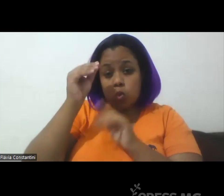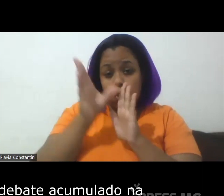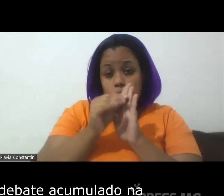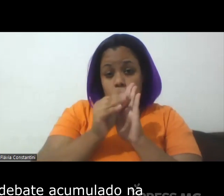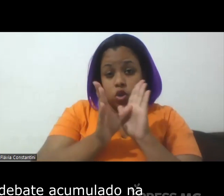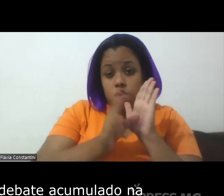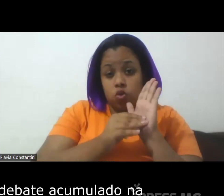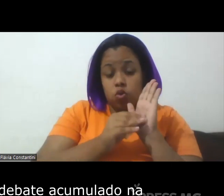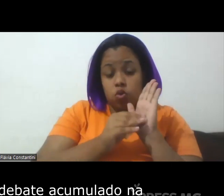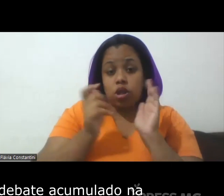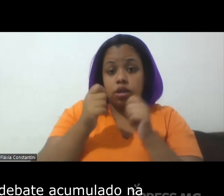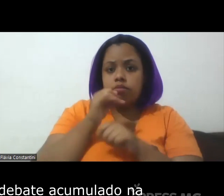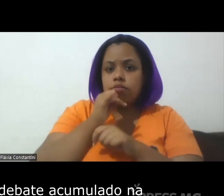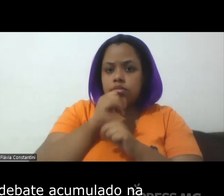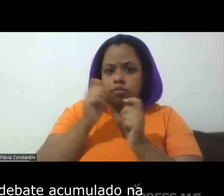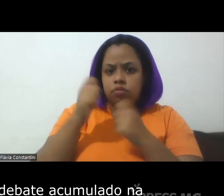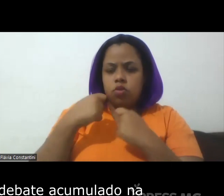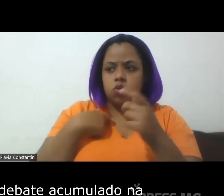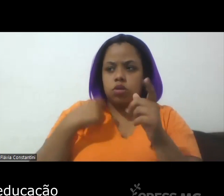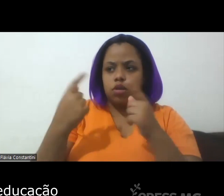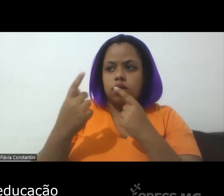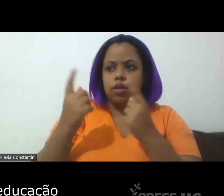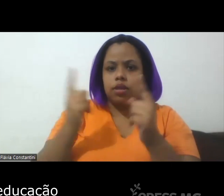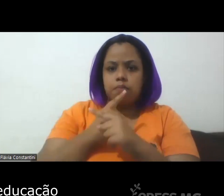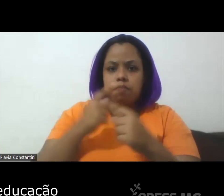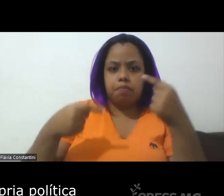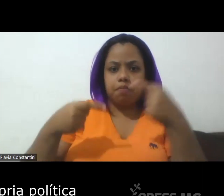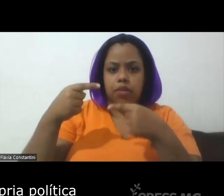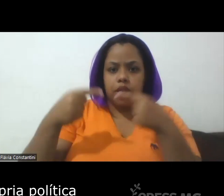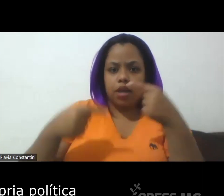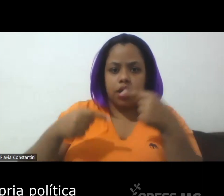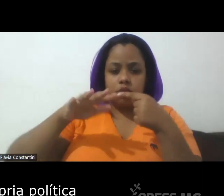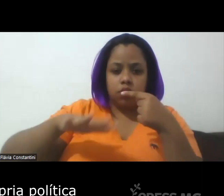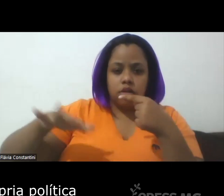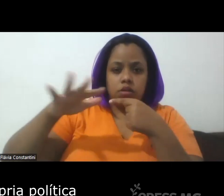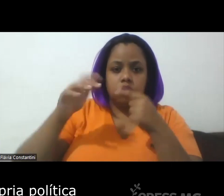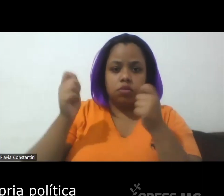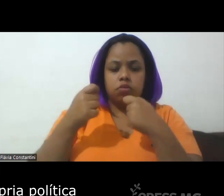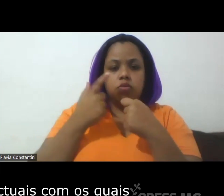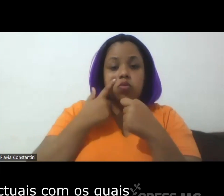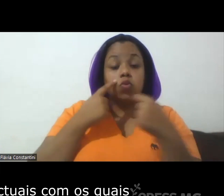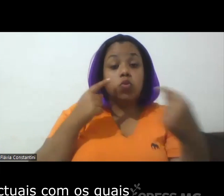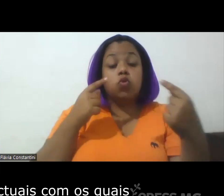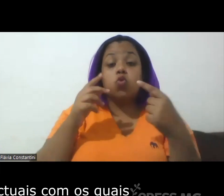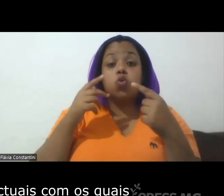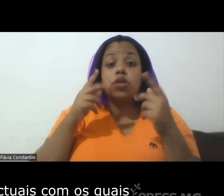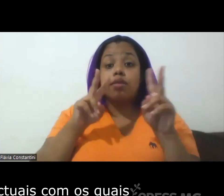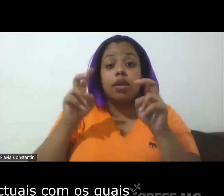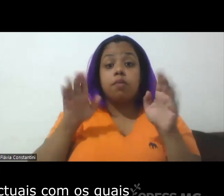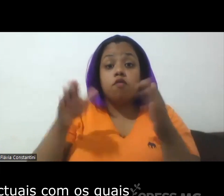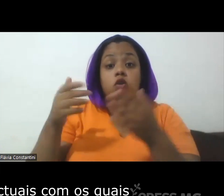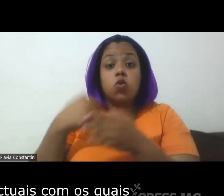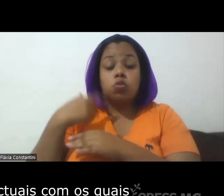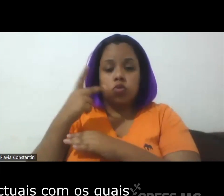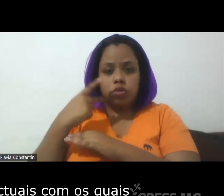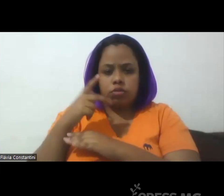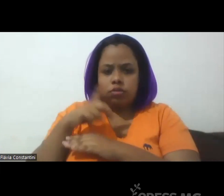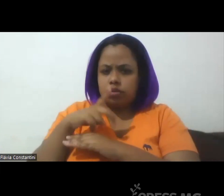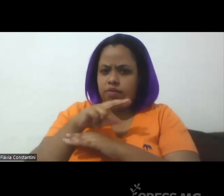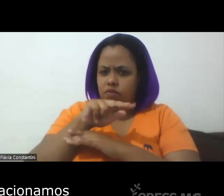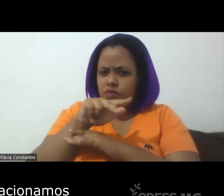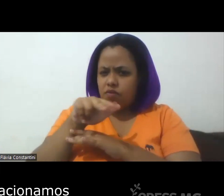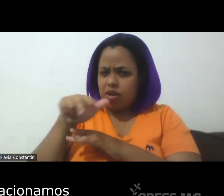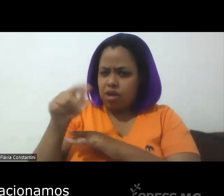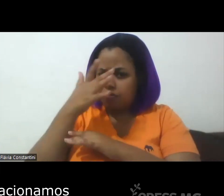do ponto de vista do debate acumulado na área de educação sobre a própria política né temos vários intelectuais com os quais